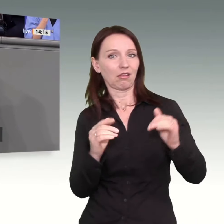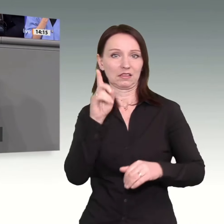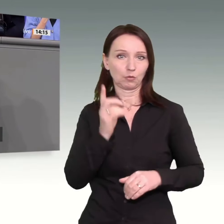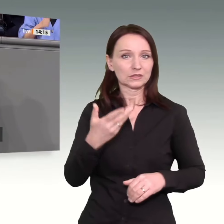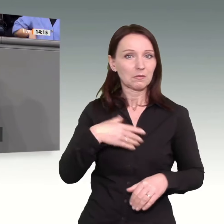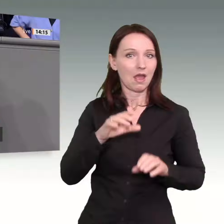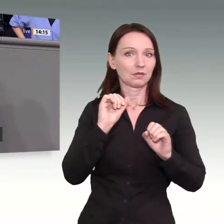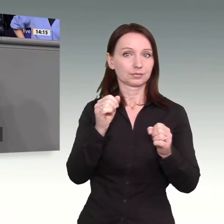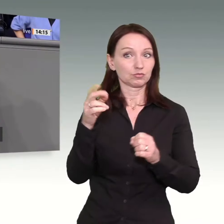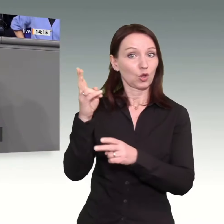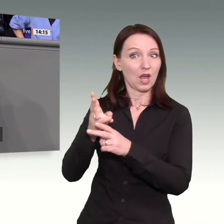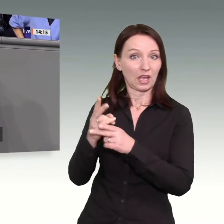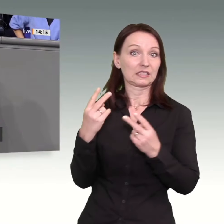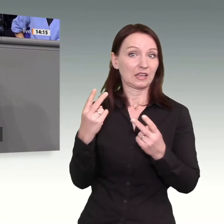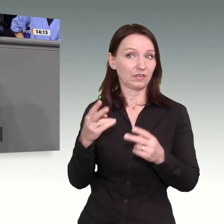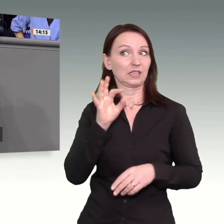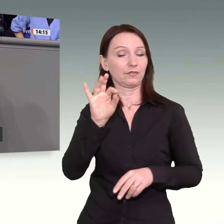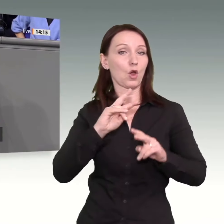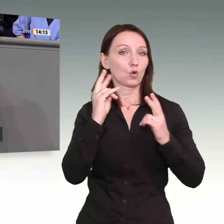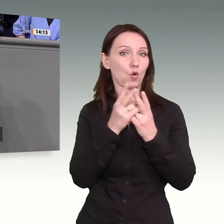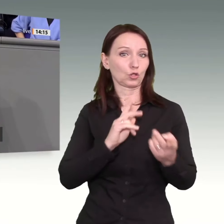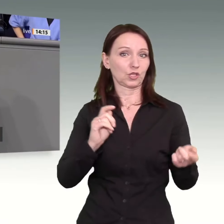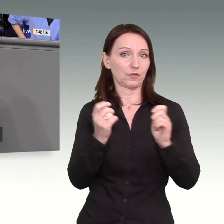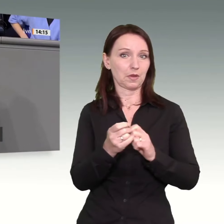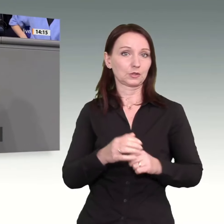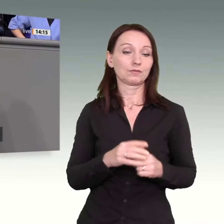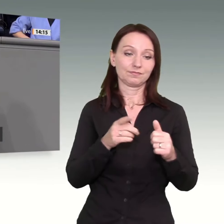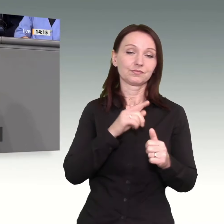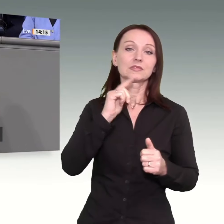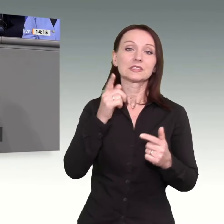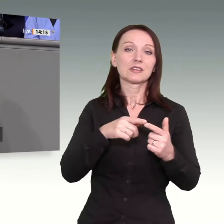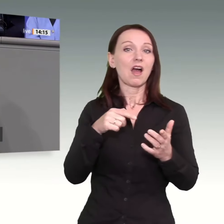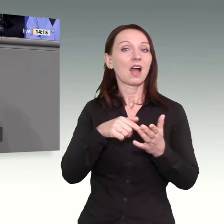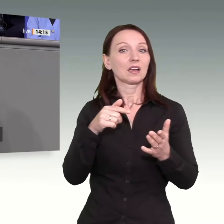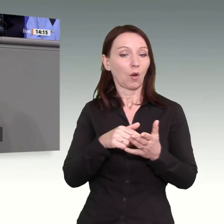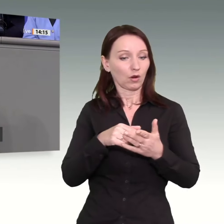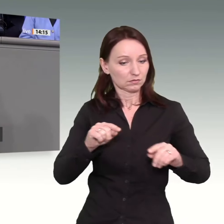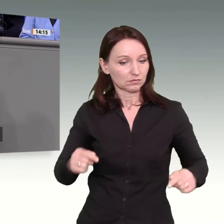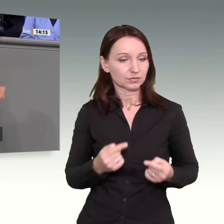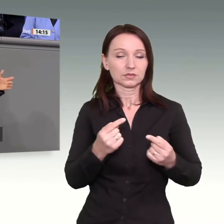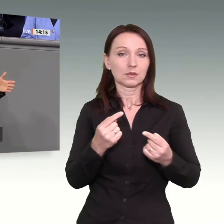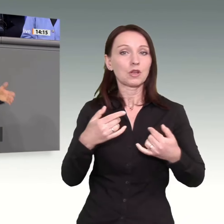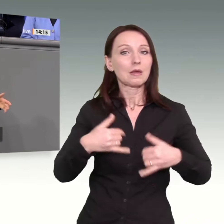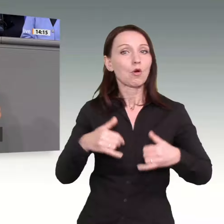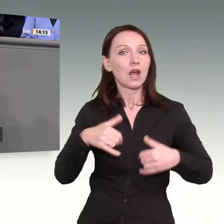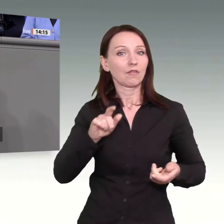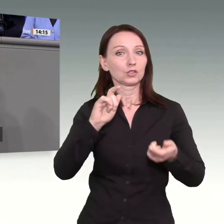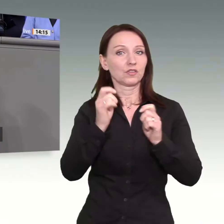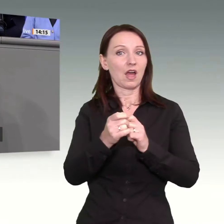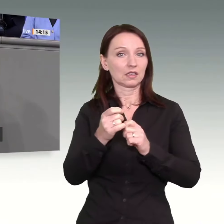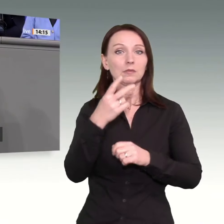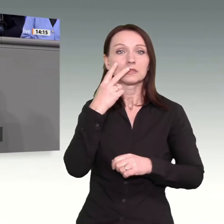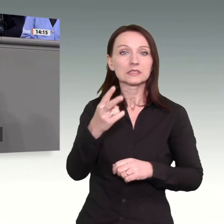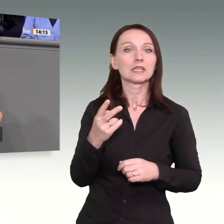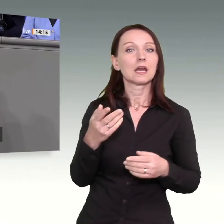Zweitens. Wegen des demografischen Wandels sinkt das Erwerbspersonenpotenzial. Deswegen brauchen wir einerseits Zuwanderung